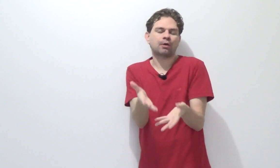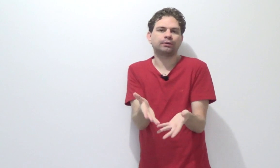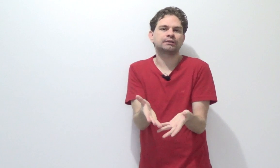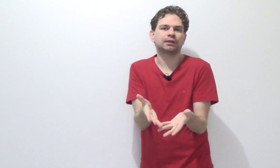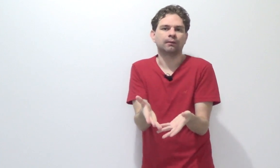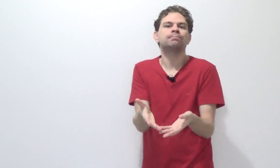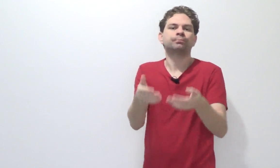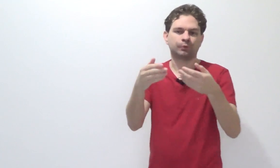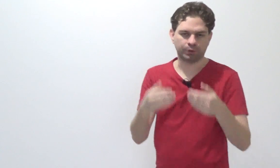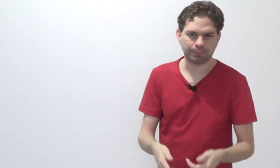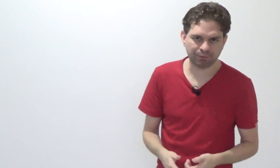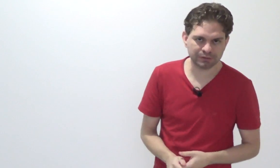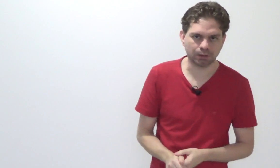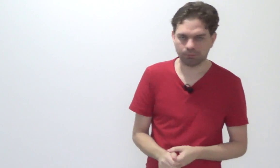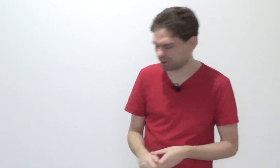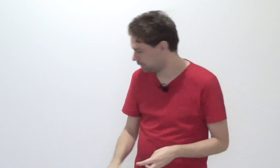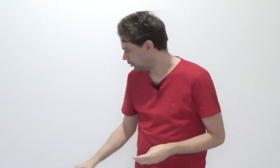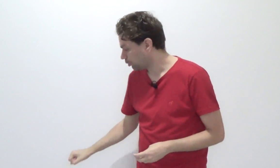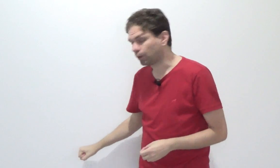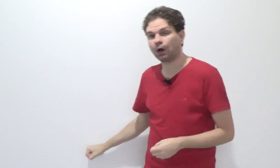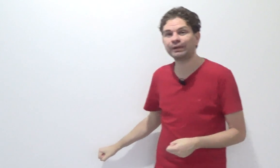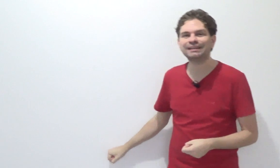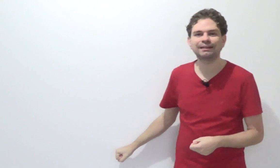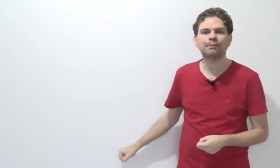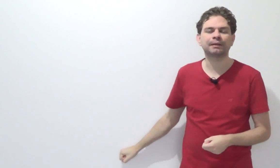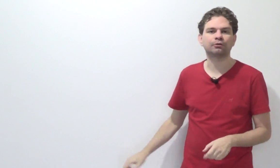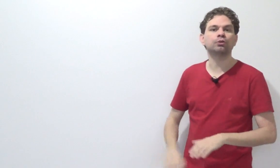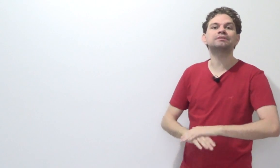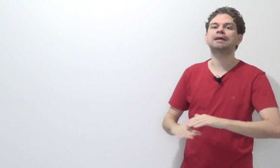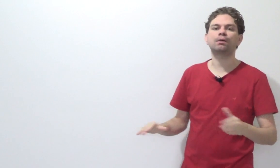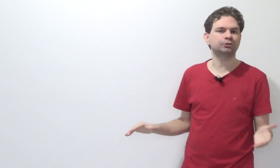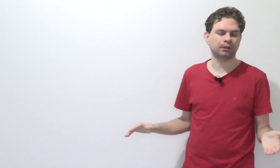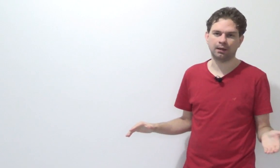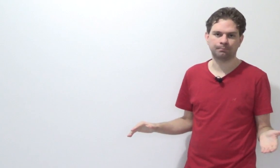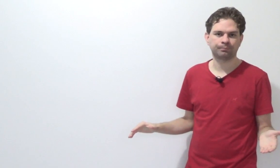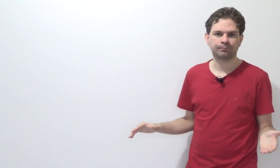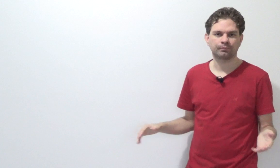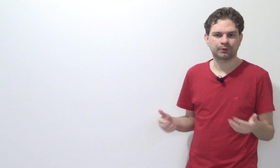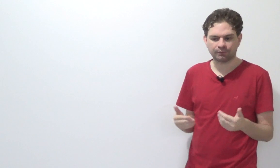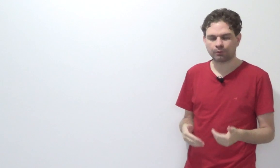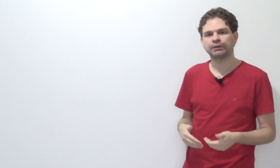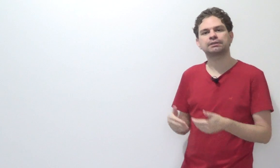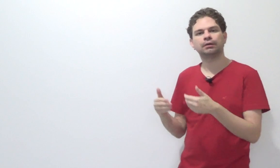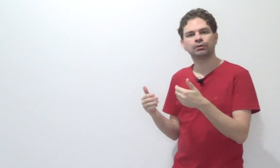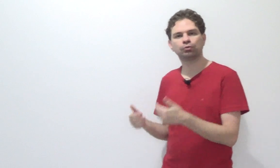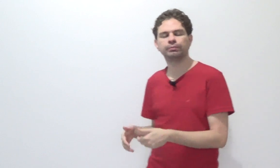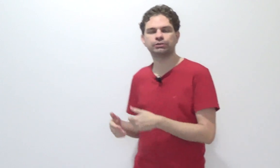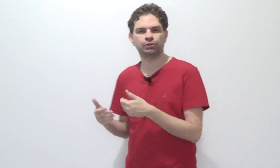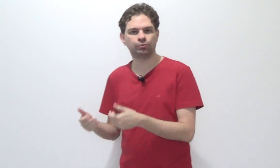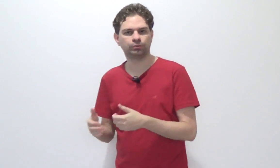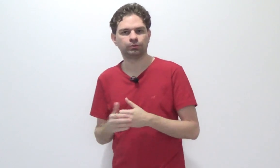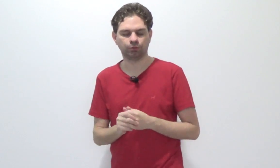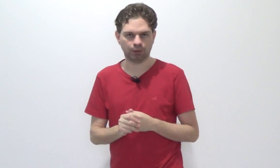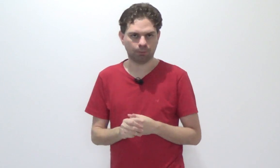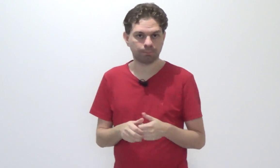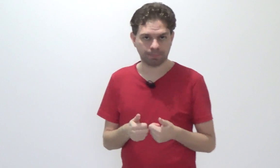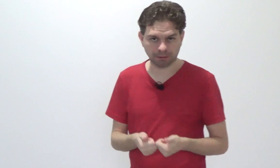vai acontecer? Teoria da prevenção. Local indeterminado, eu não sei onde que é. O que vai acontecer? Domicílio do réu. Tá